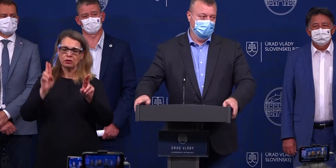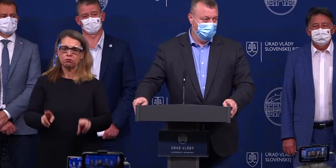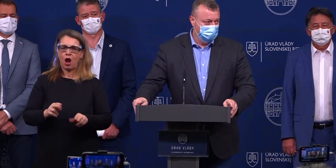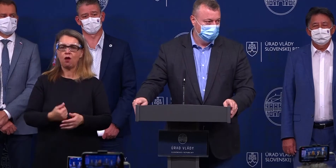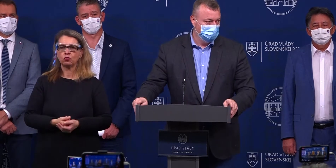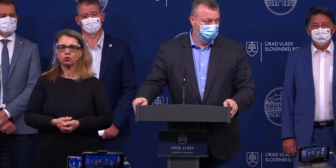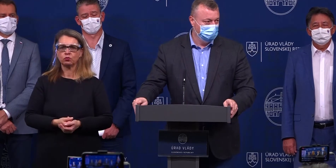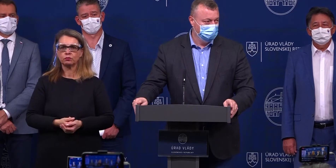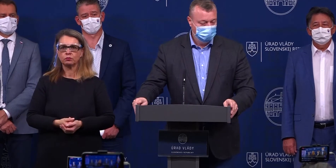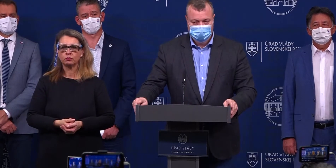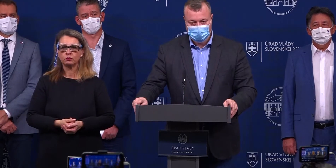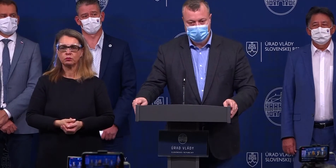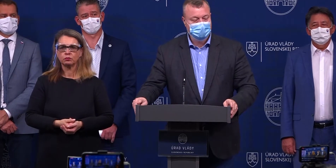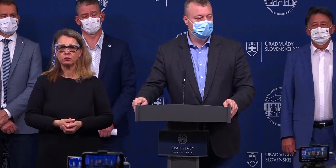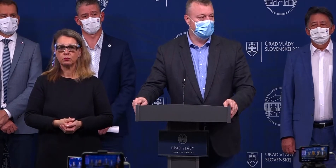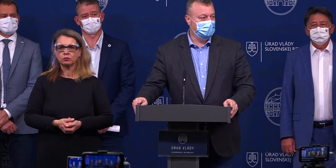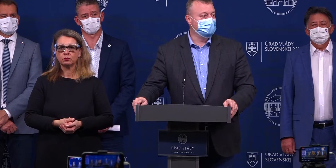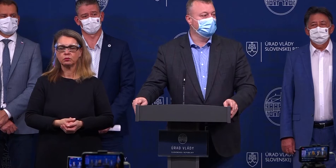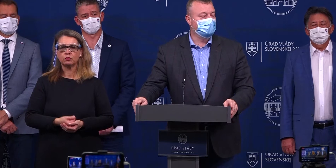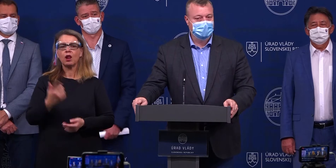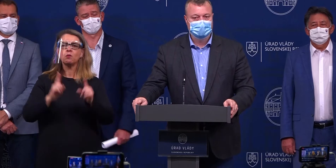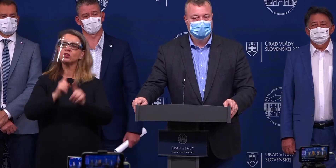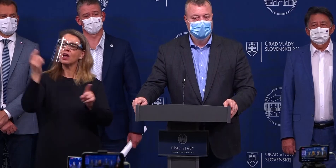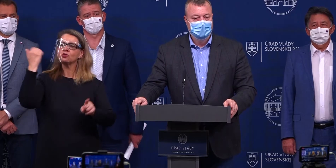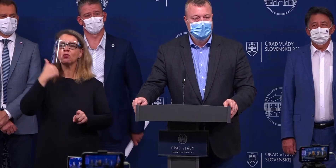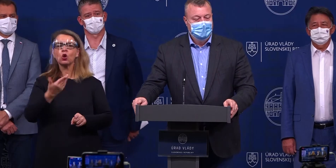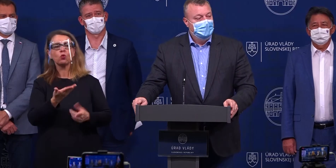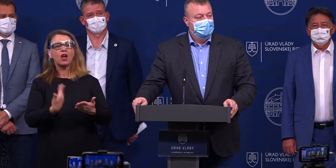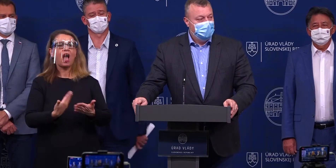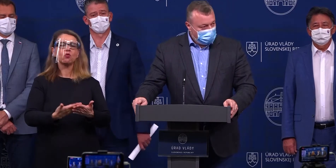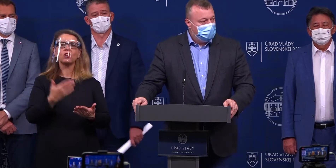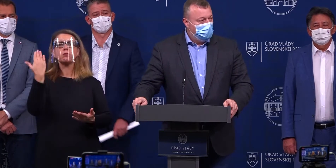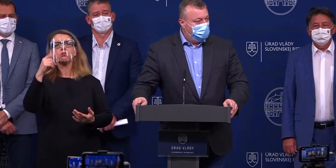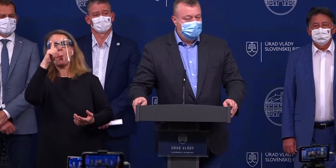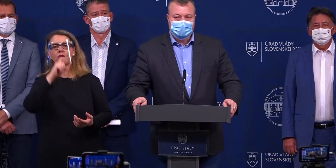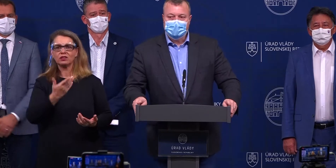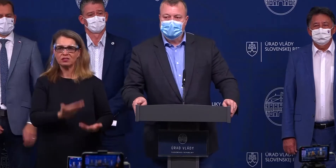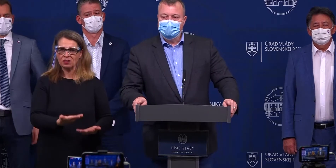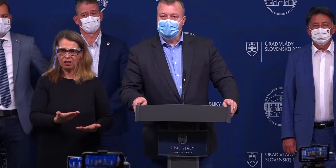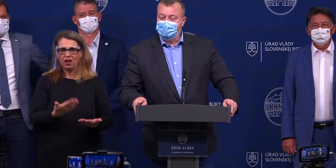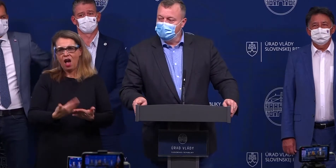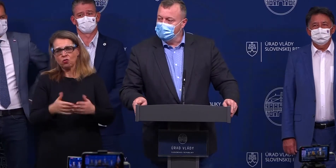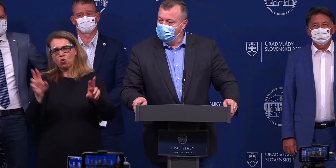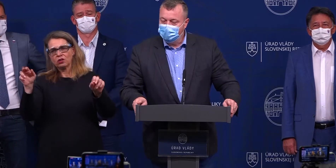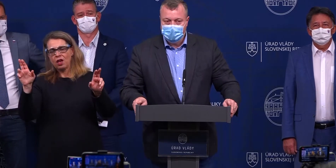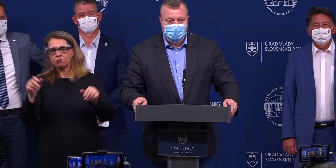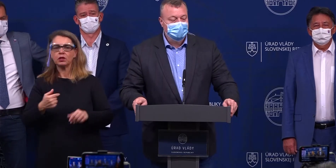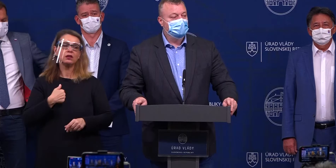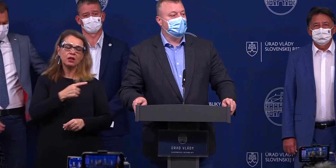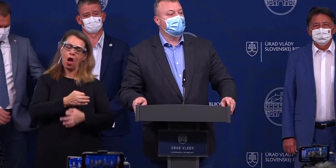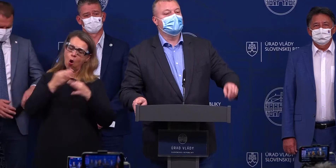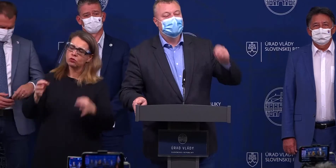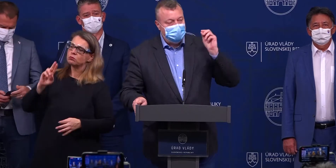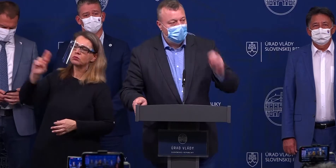neviem akí, chcú ľuďom zle a nechcú im to dopriať. Ja teda úprimne sa priznávam aj pánovi Sulíkovi a